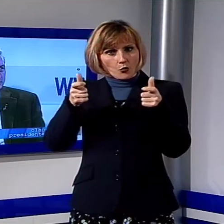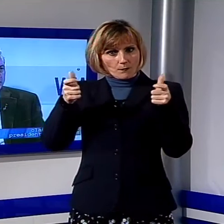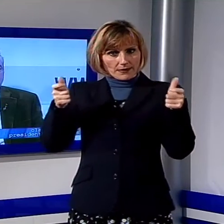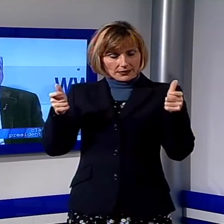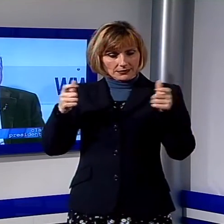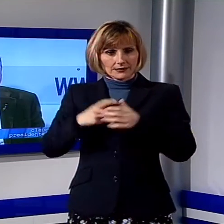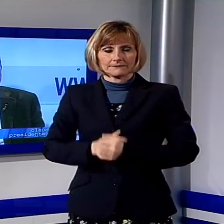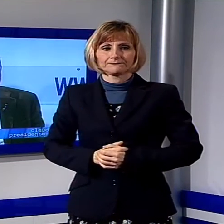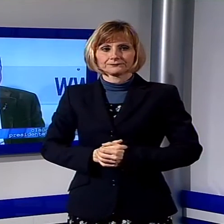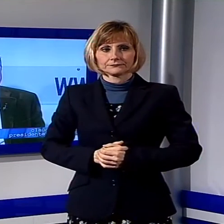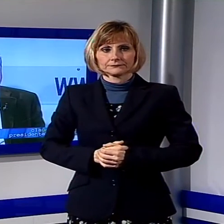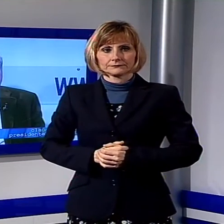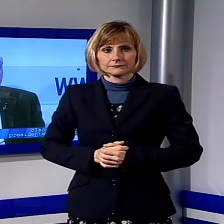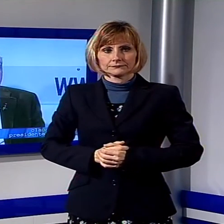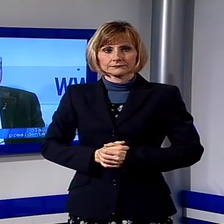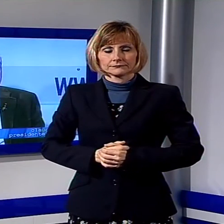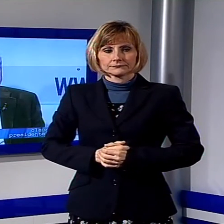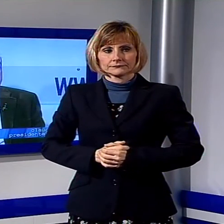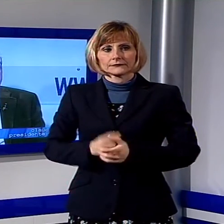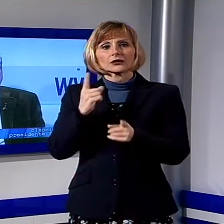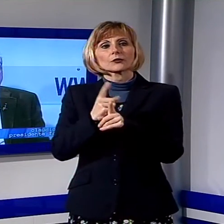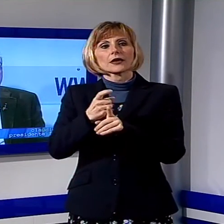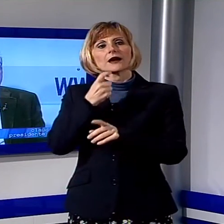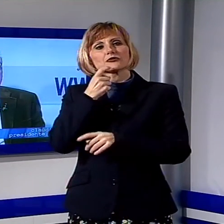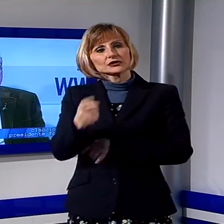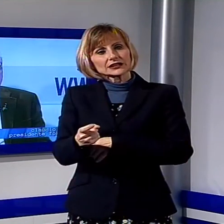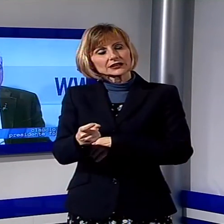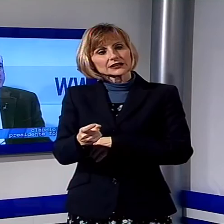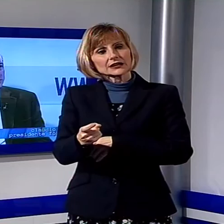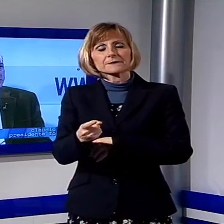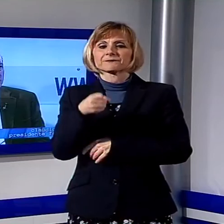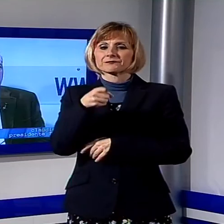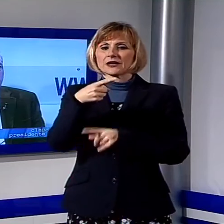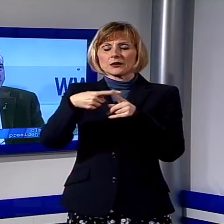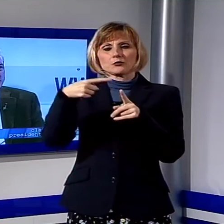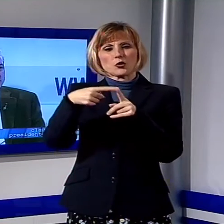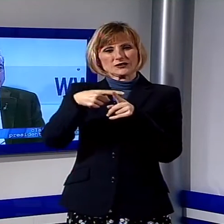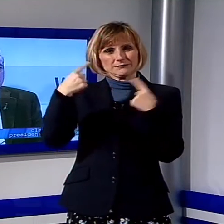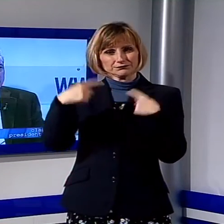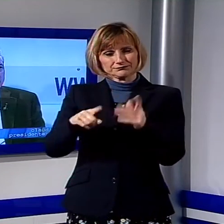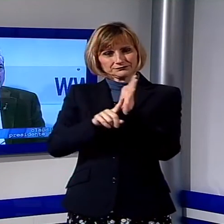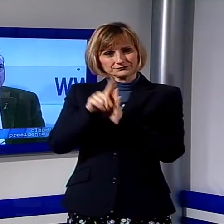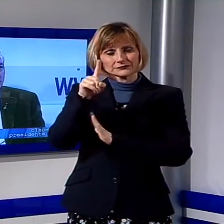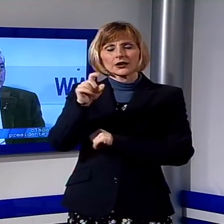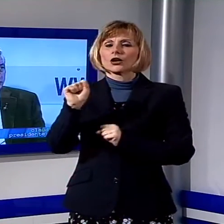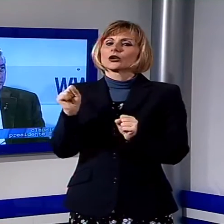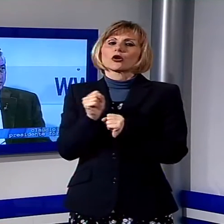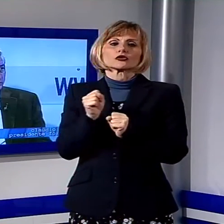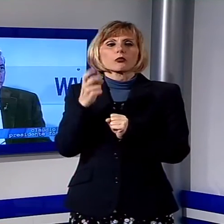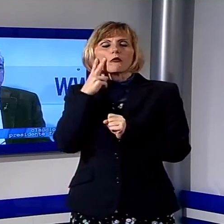negli anni precedenti. C'è da dire però che questa tendenza positiva non può essere vista in maniera uniforme, purtroppo